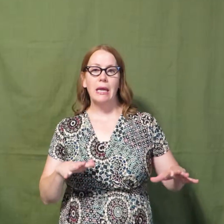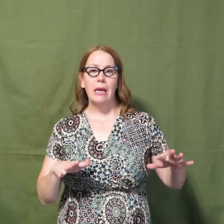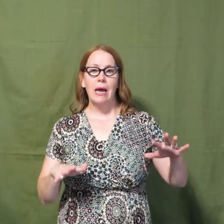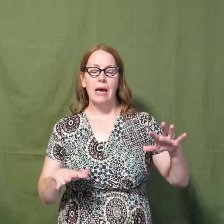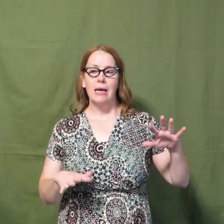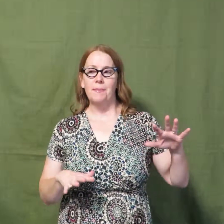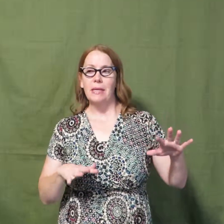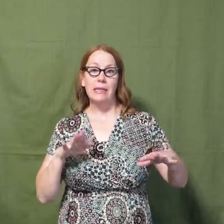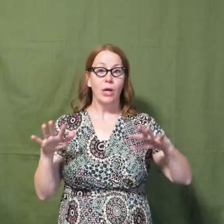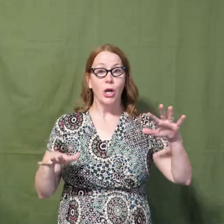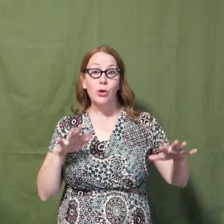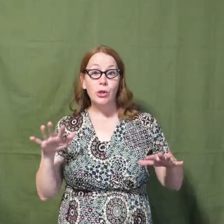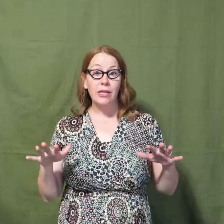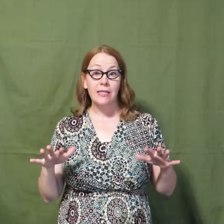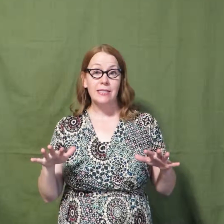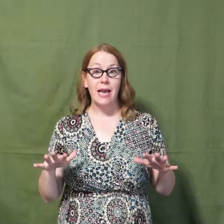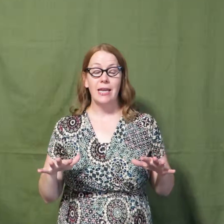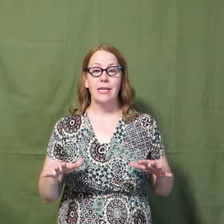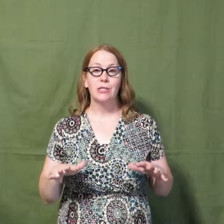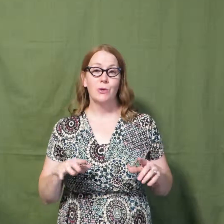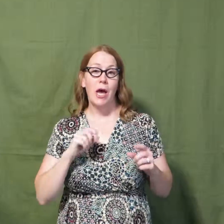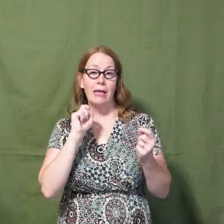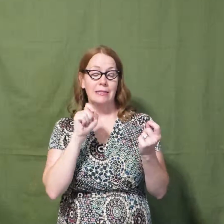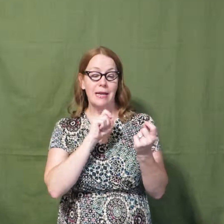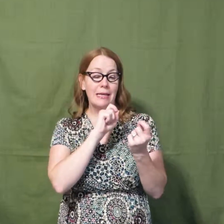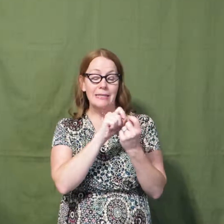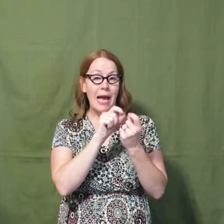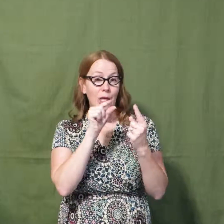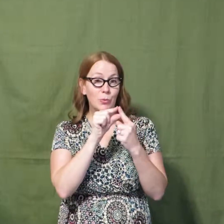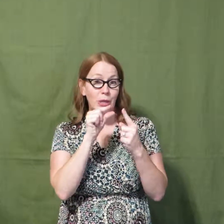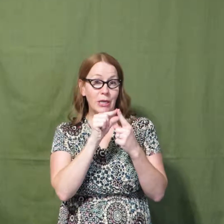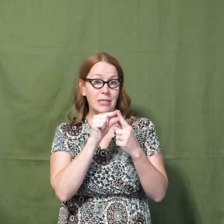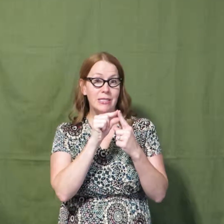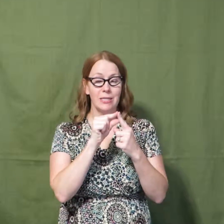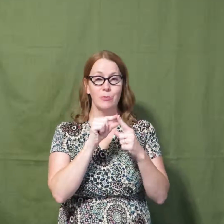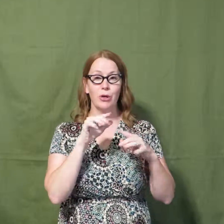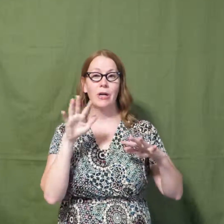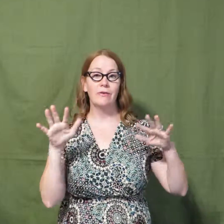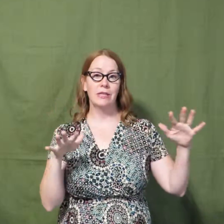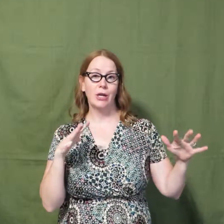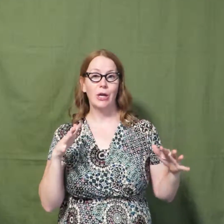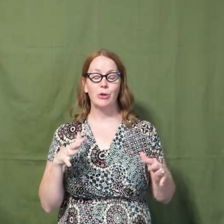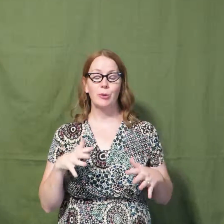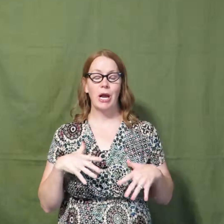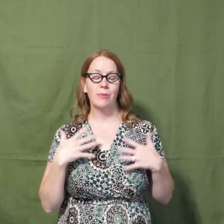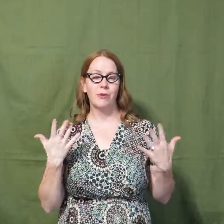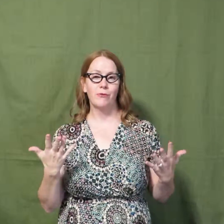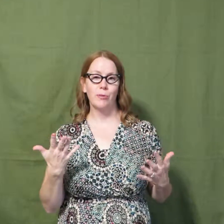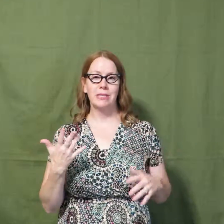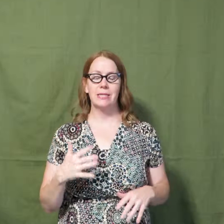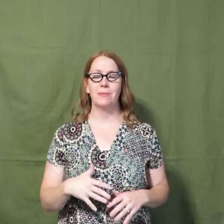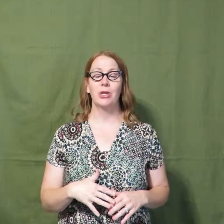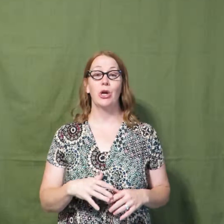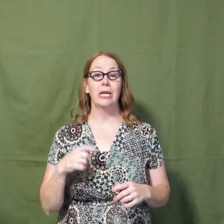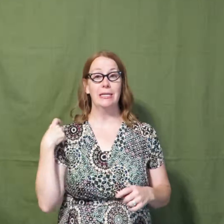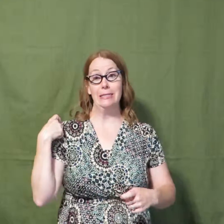lyrical in the signing, so it's not exact words. It's more of a lyrical kind of performance type song in